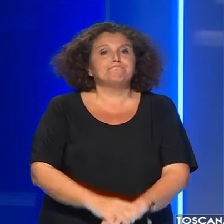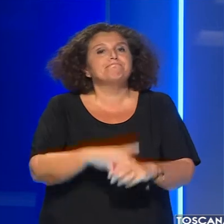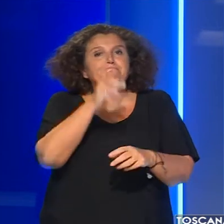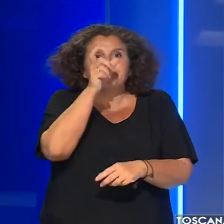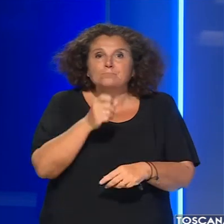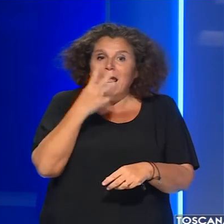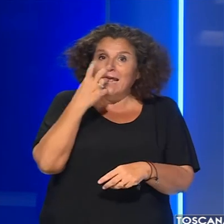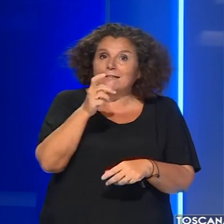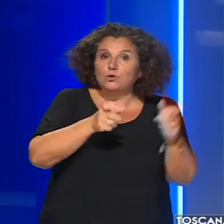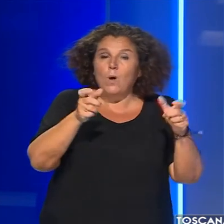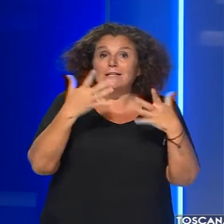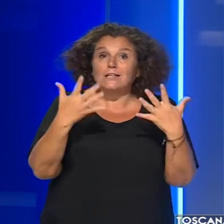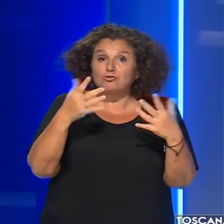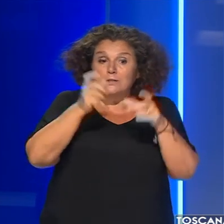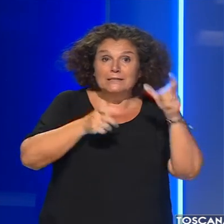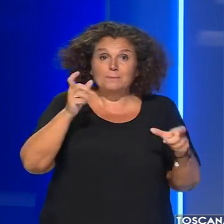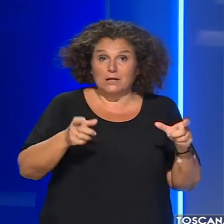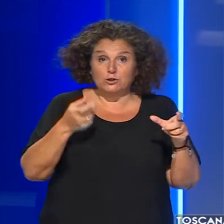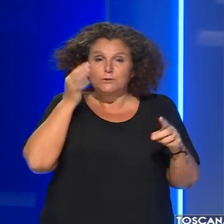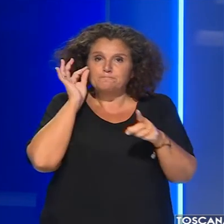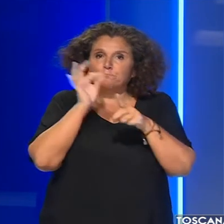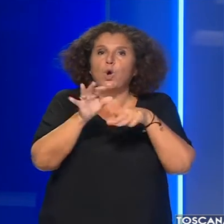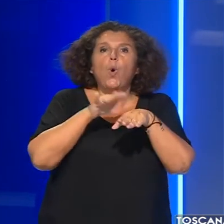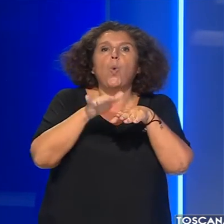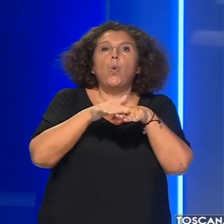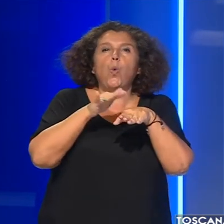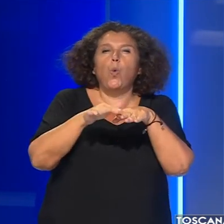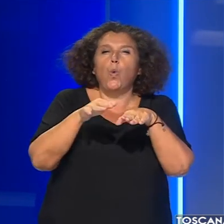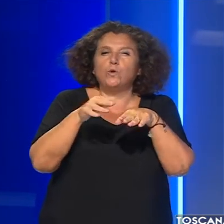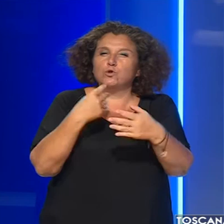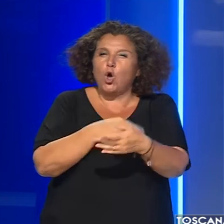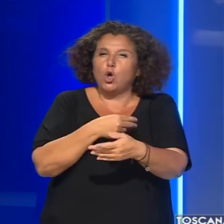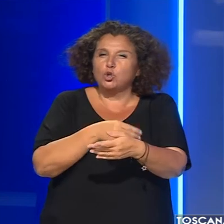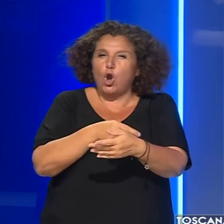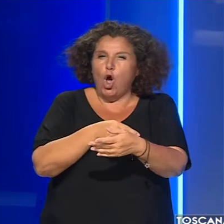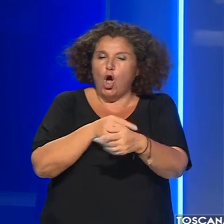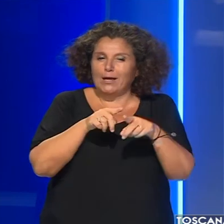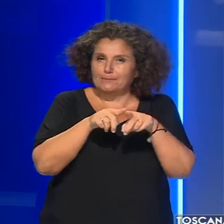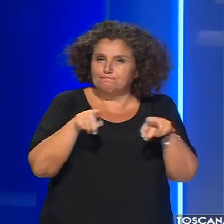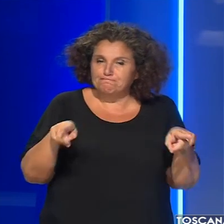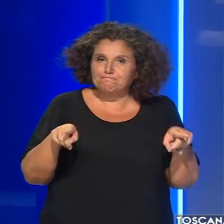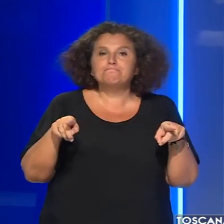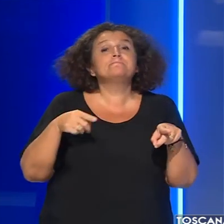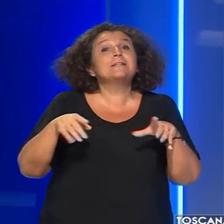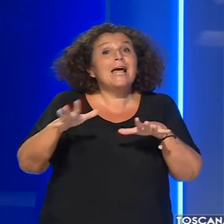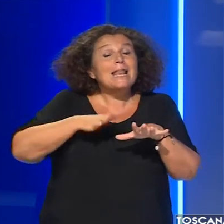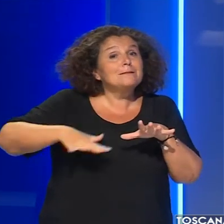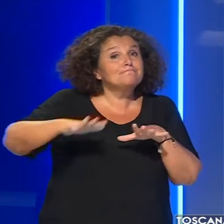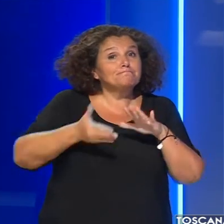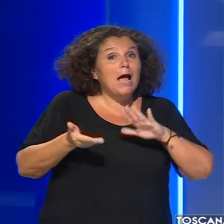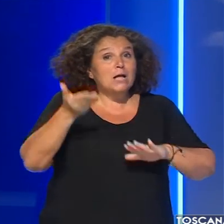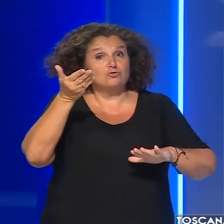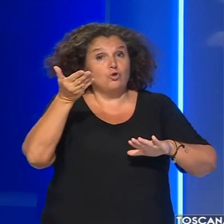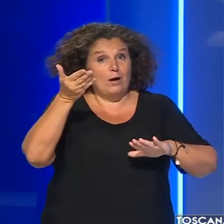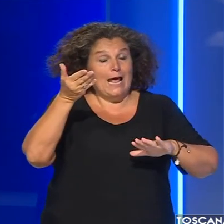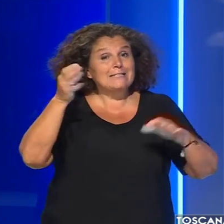Individuate decine di persone dedicate all'assunzione di stupefacenti nella stragrande maggioranza